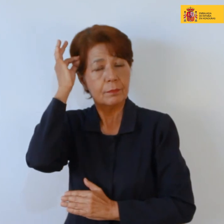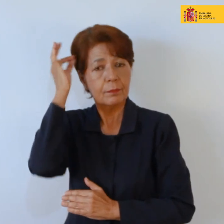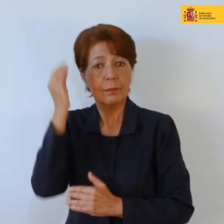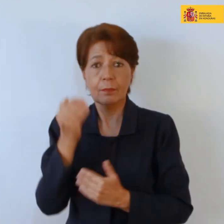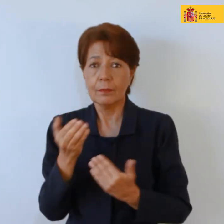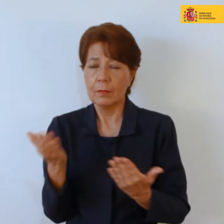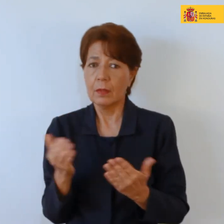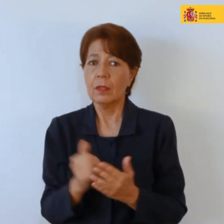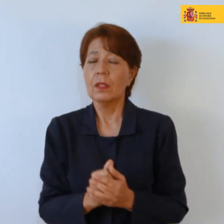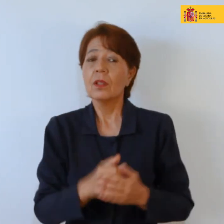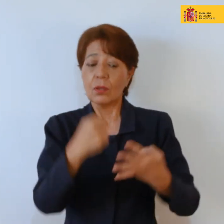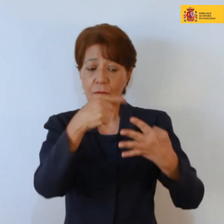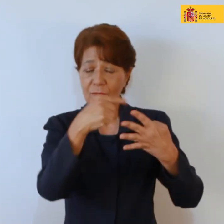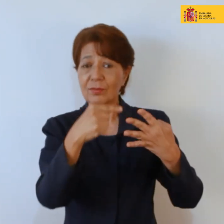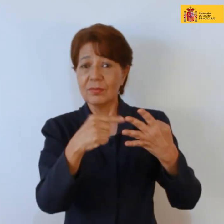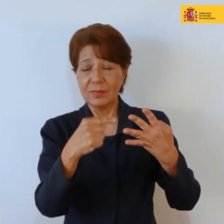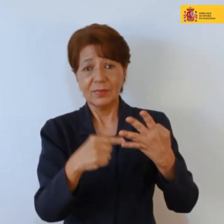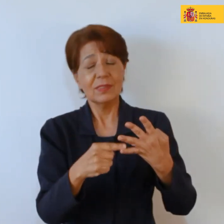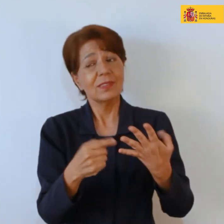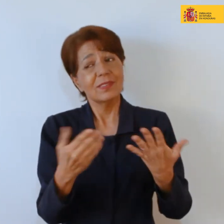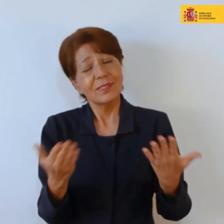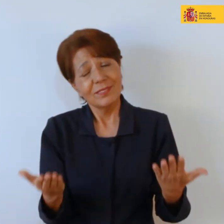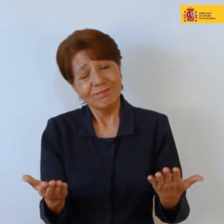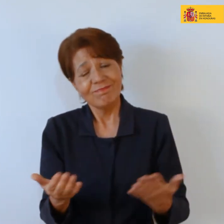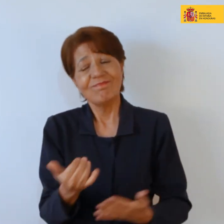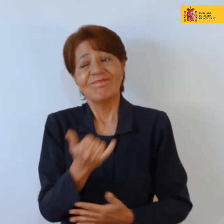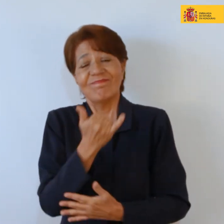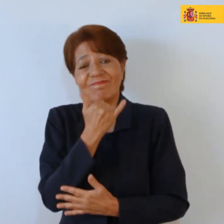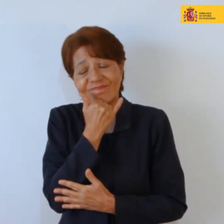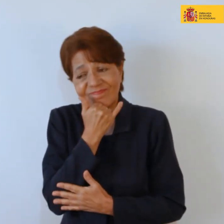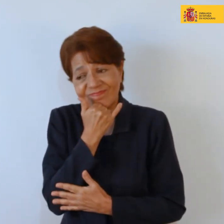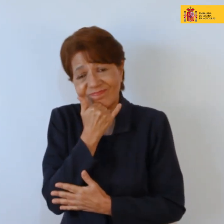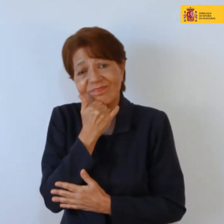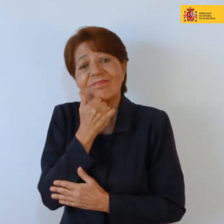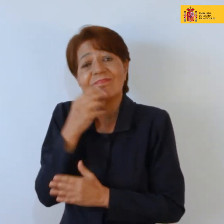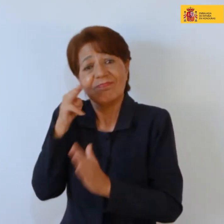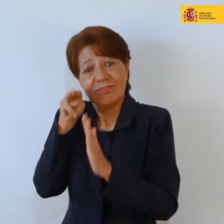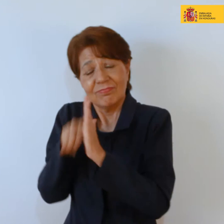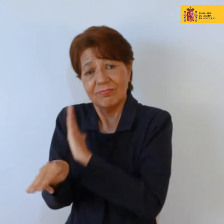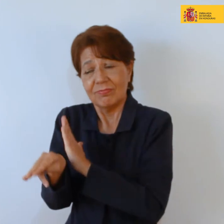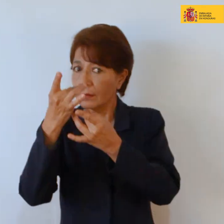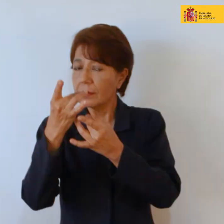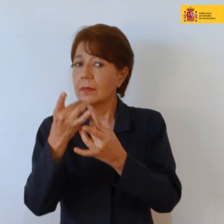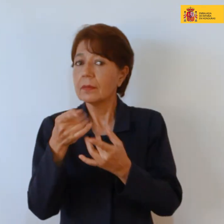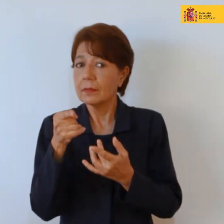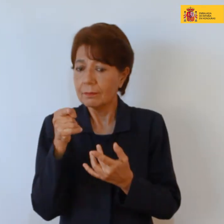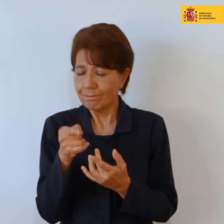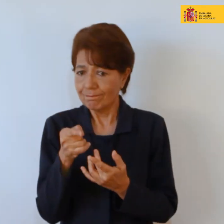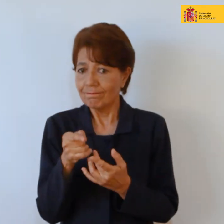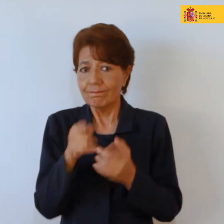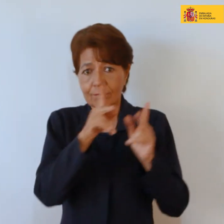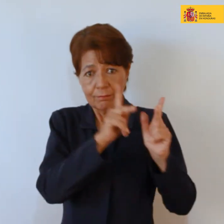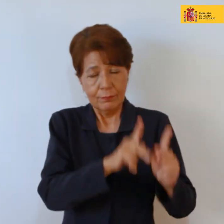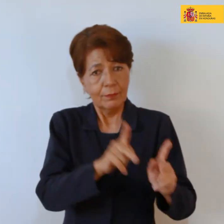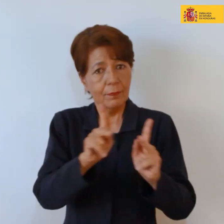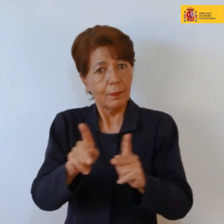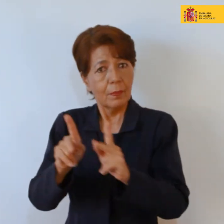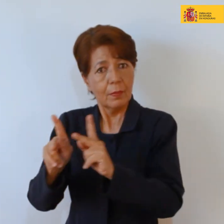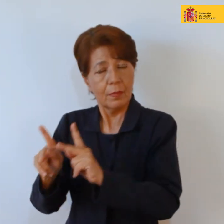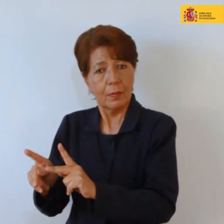estas son las cosas que pasan por luchar por los intereses de las personas que están siempre